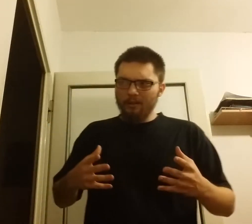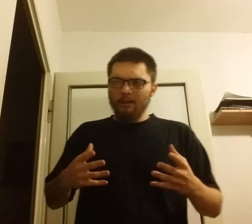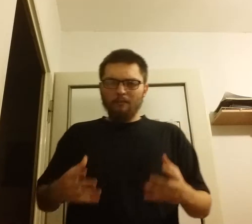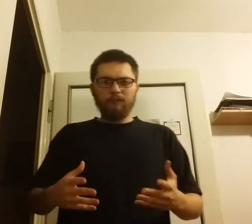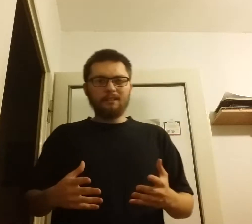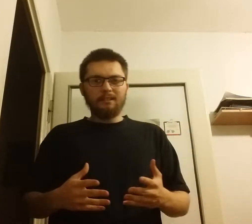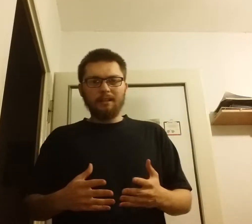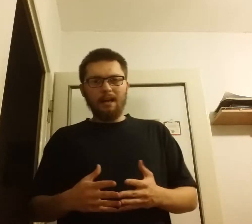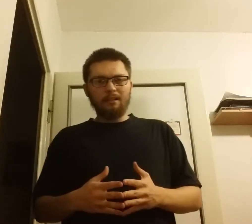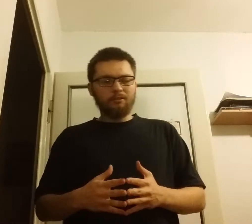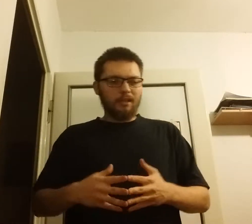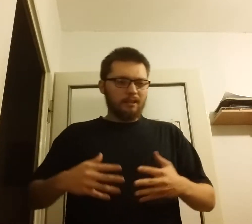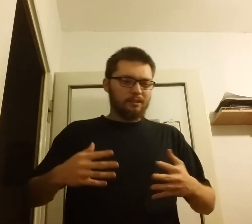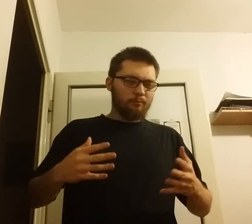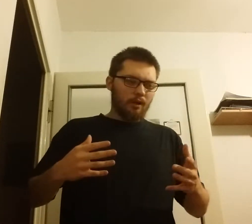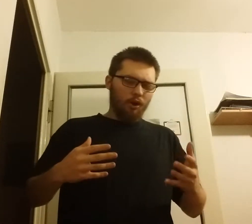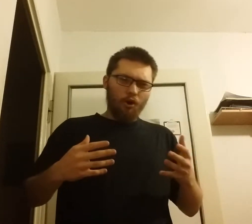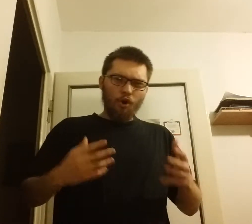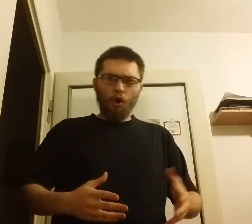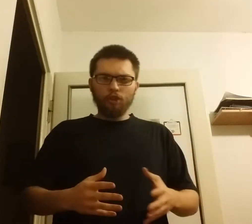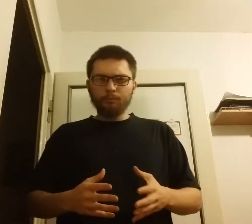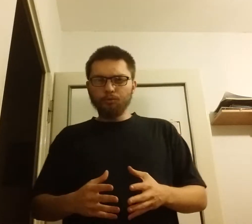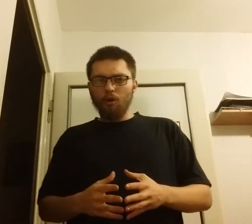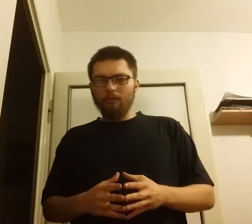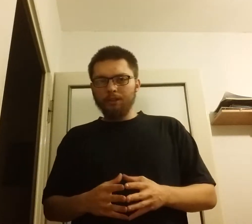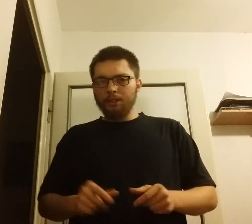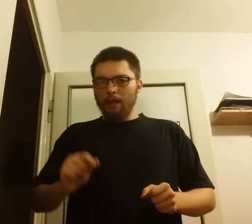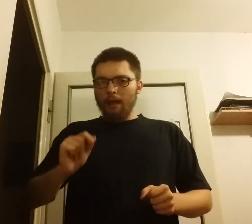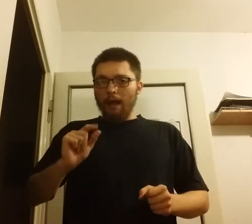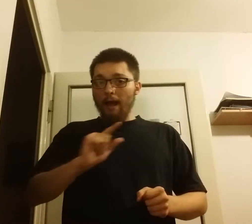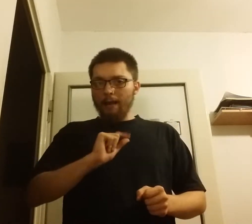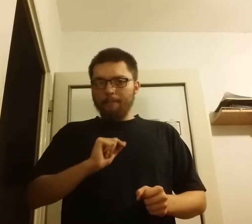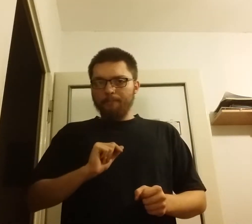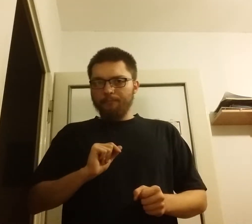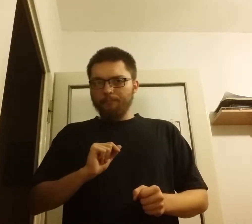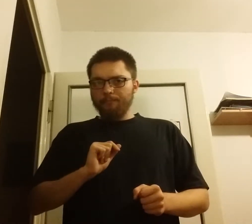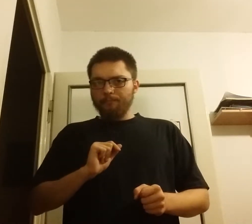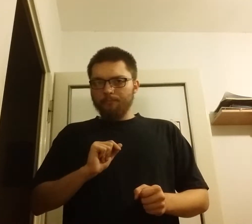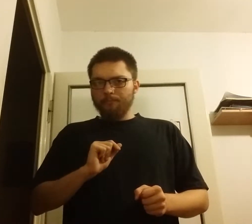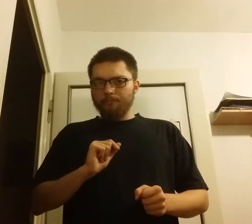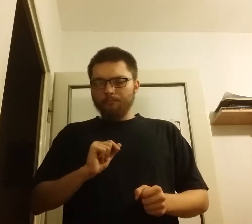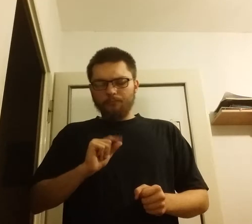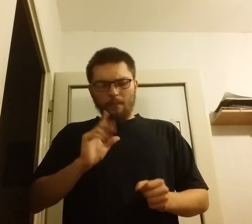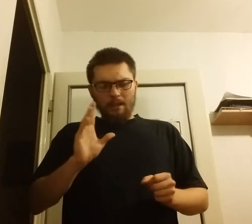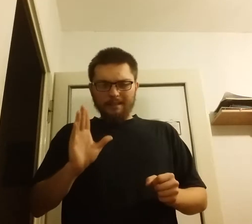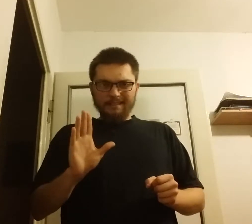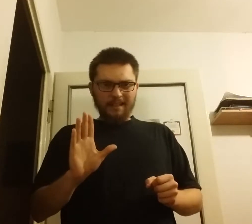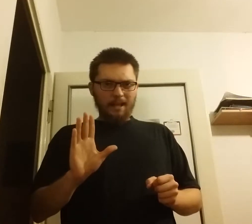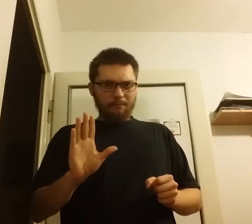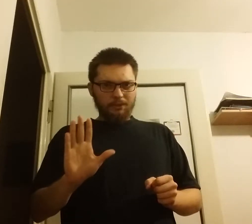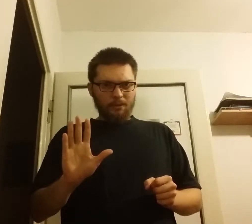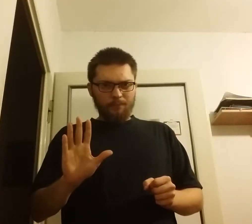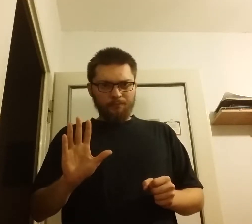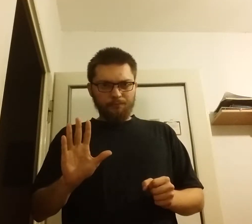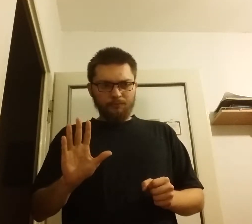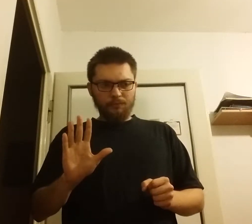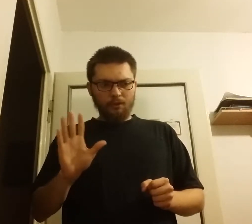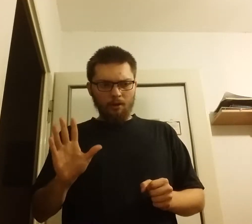własny kraj. To teraz trzeba go odbudować. Ale zanim to, to